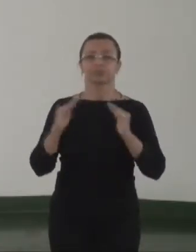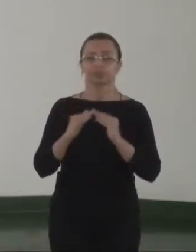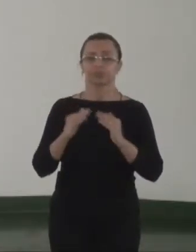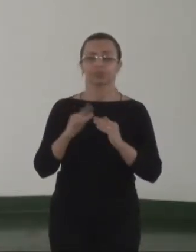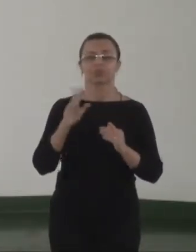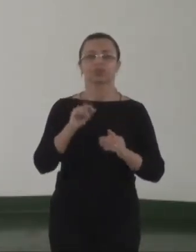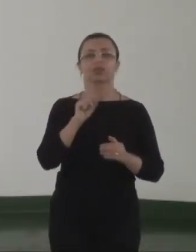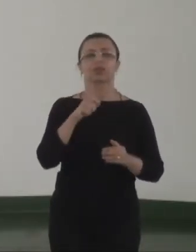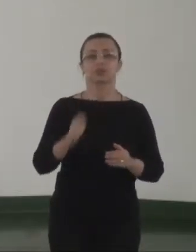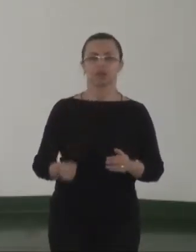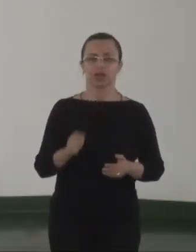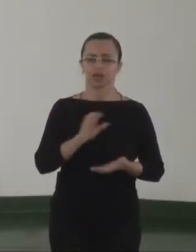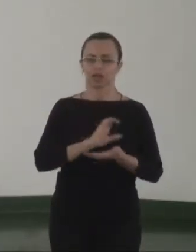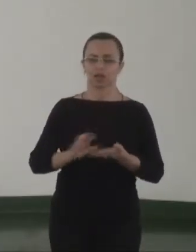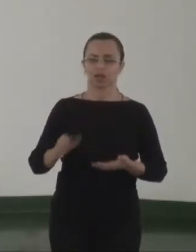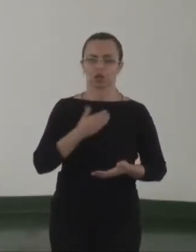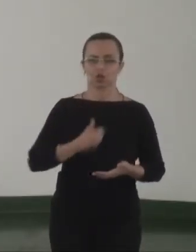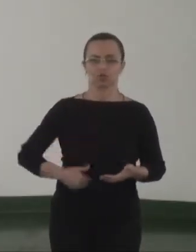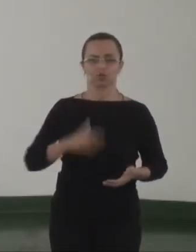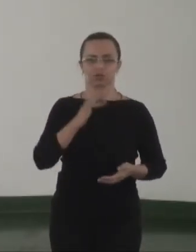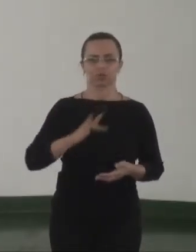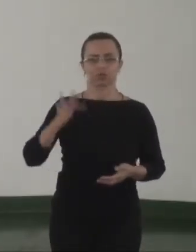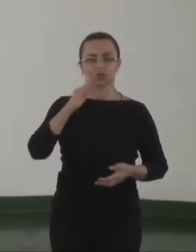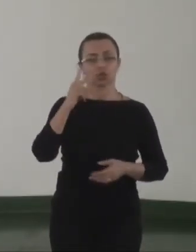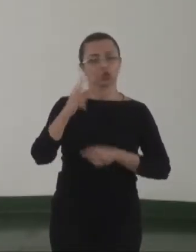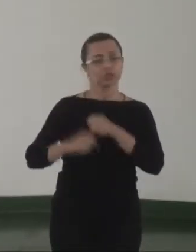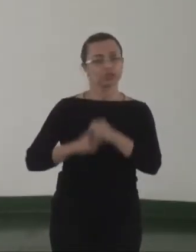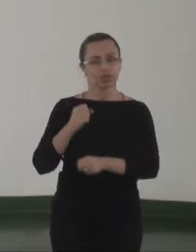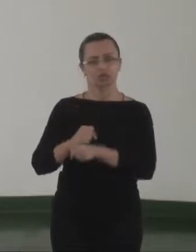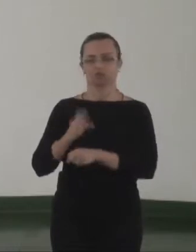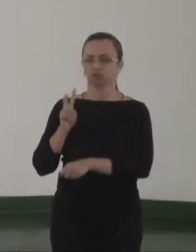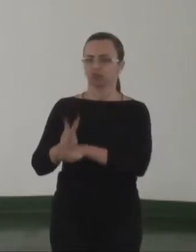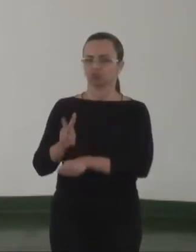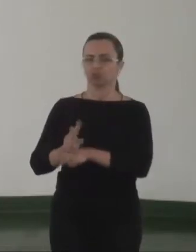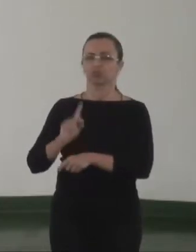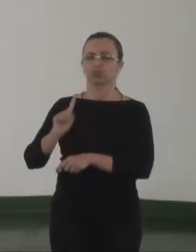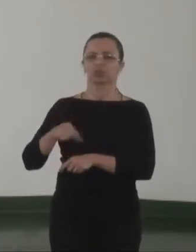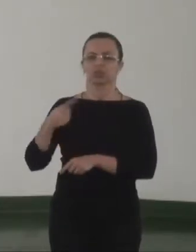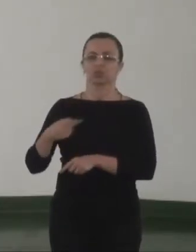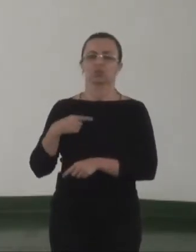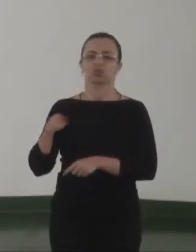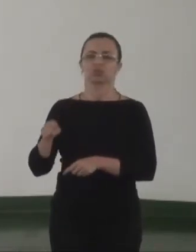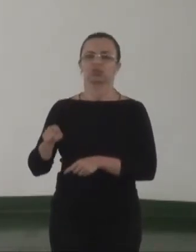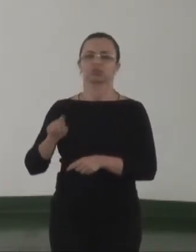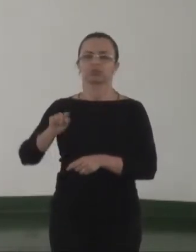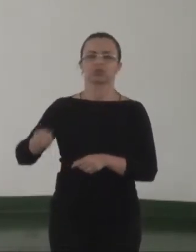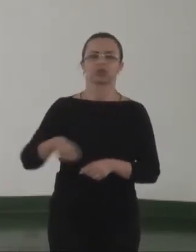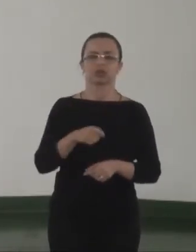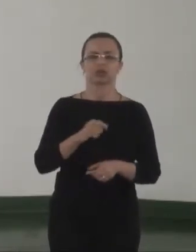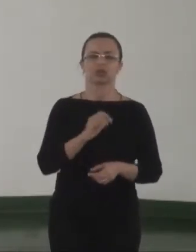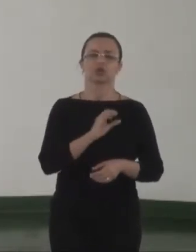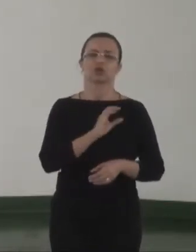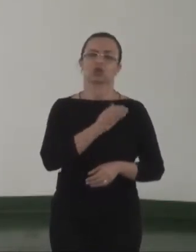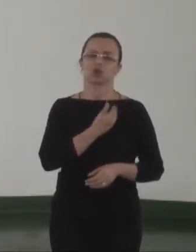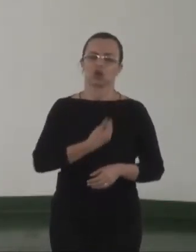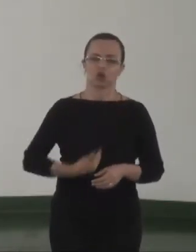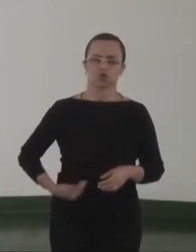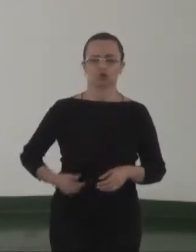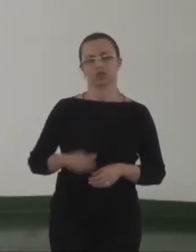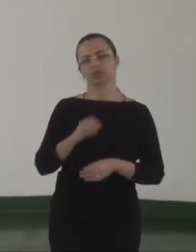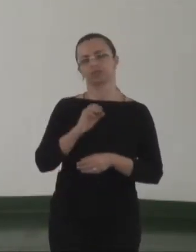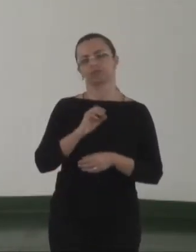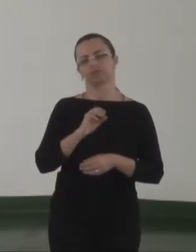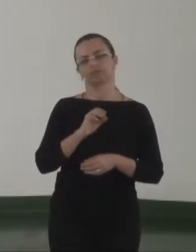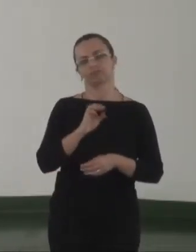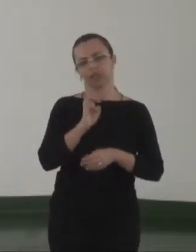será custeada pelo governo federal apenas durante dois anos. Depois ficará a cargo do governo de estado e da prefeitura